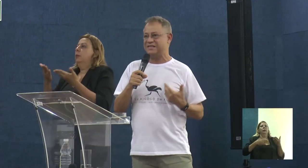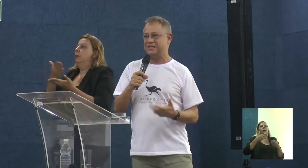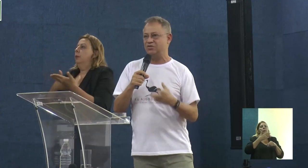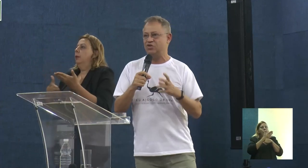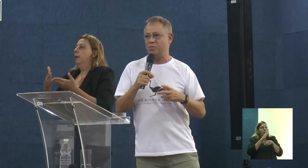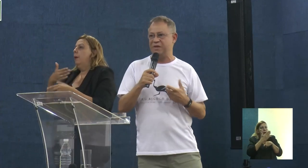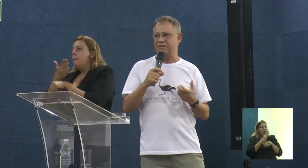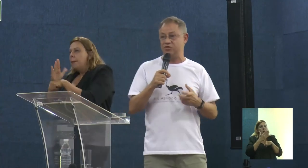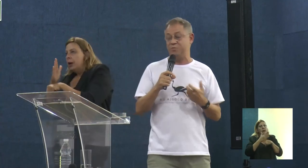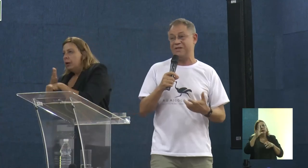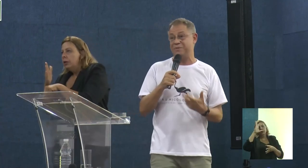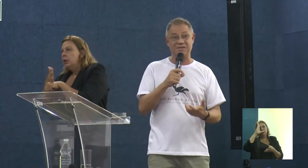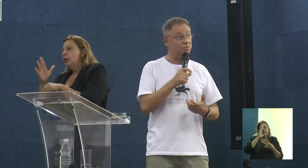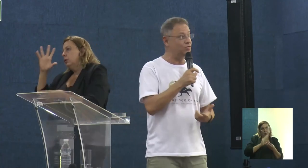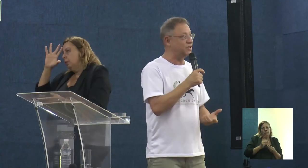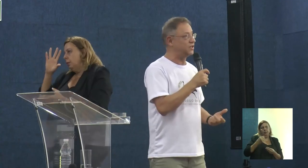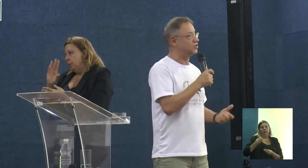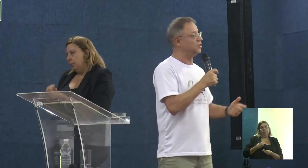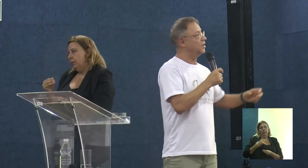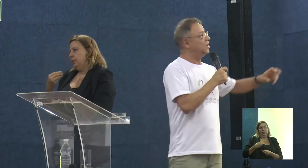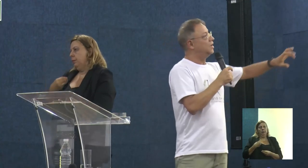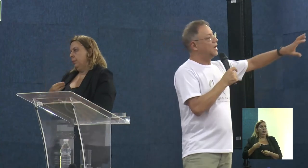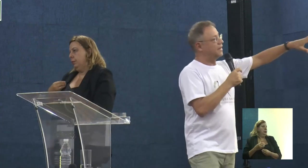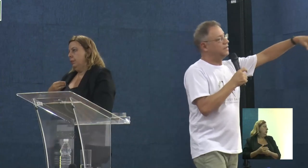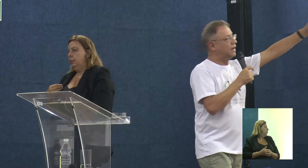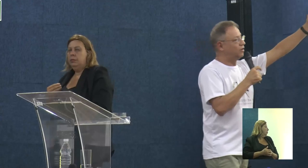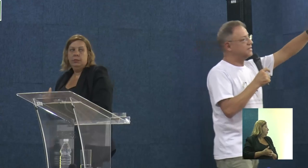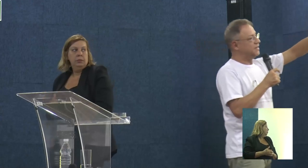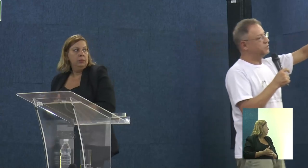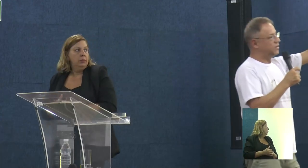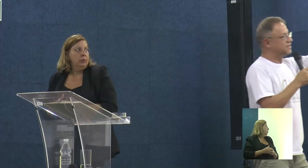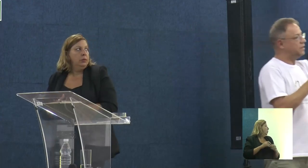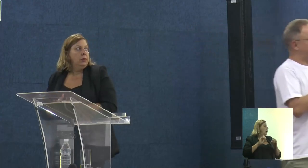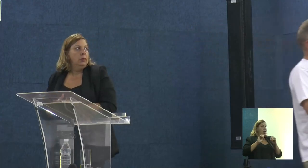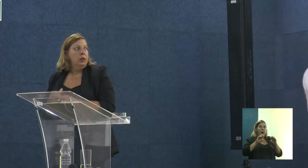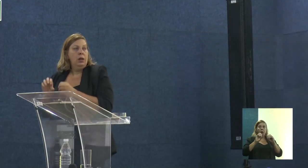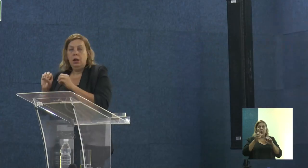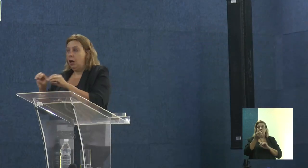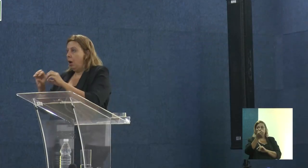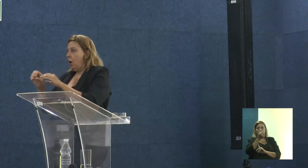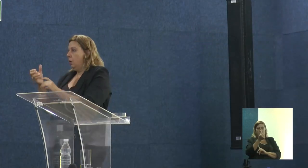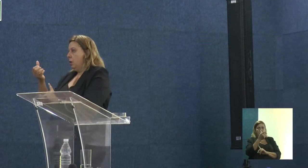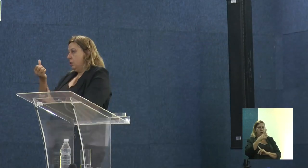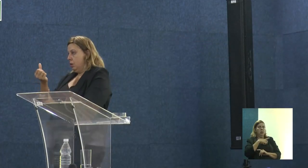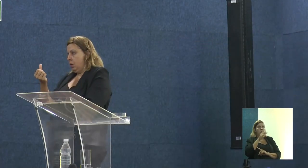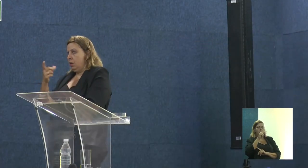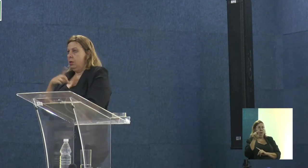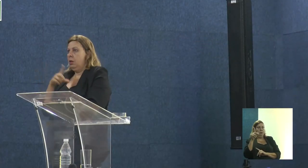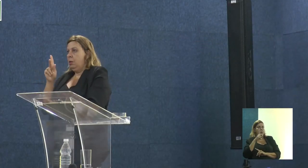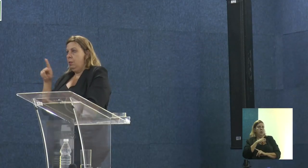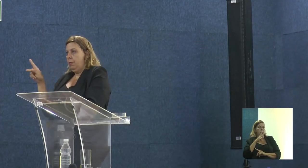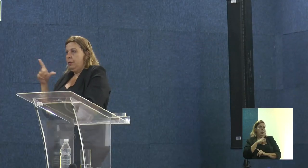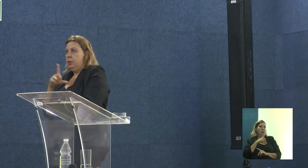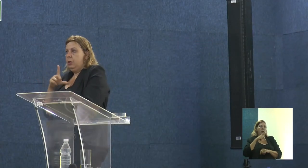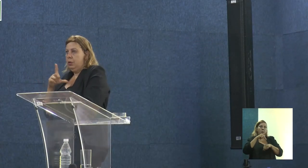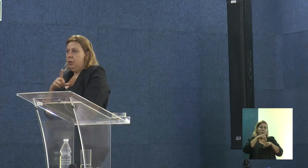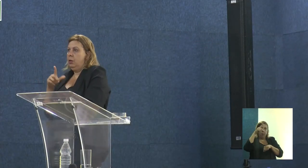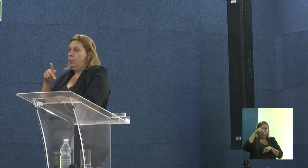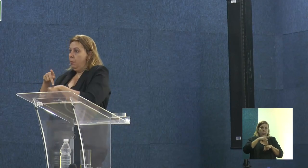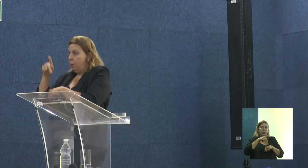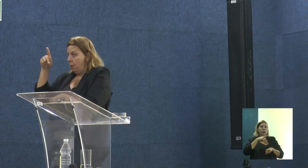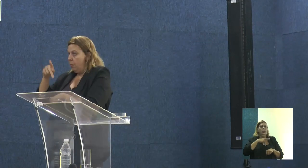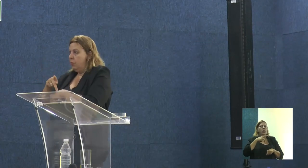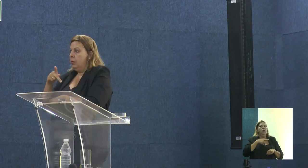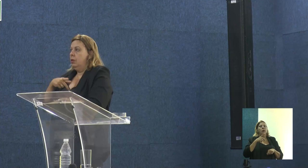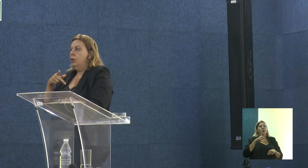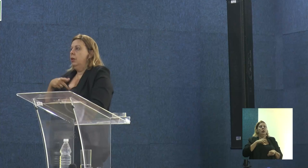facilitação, de compreensão, de participação muito grande. Aqui na aula 6, por exemplo, aqui é uma professora nossa, que é especialista